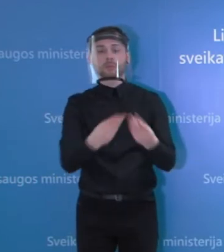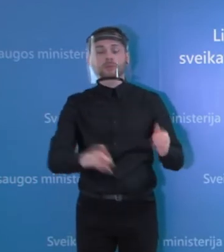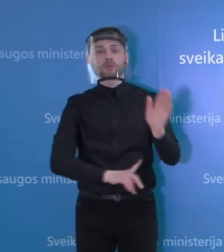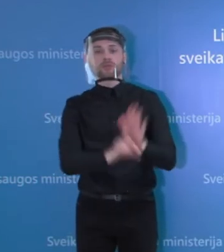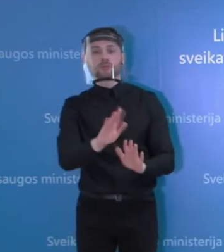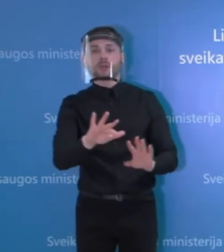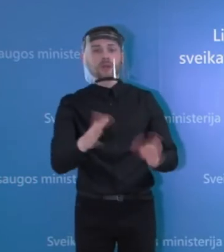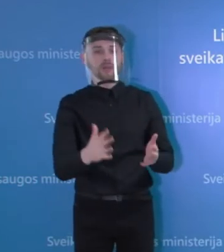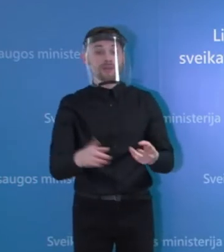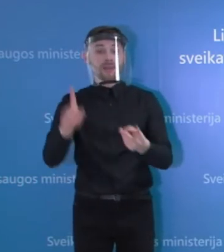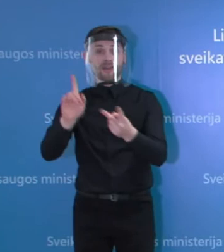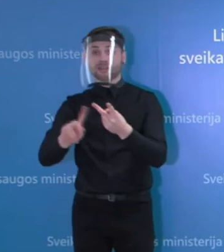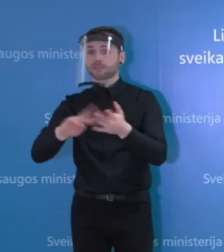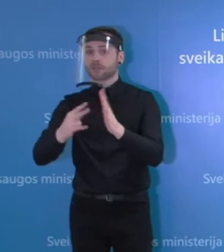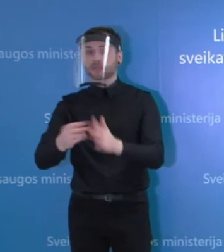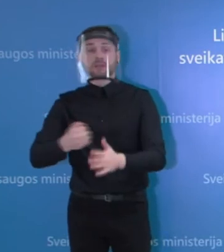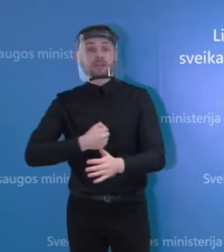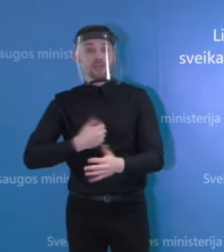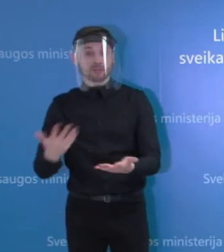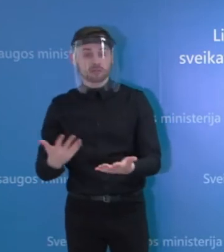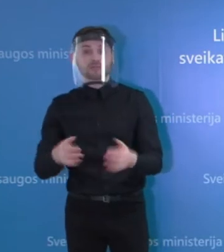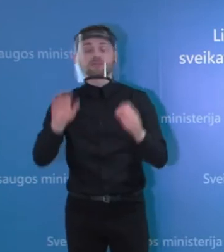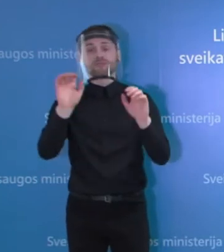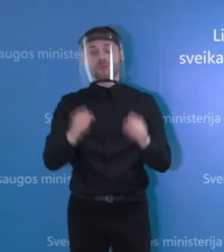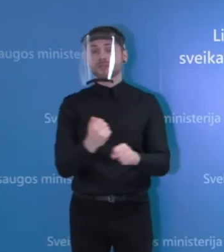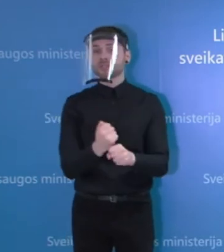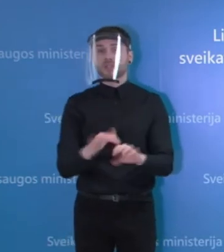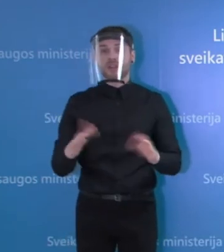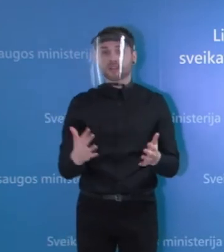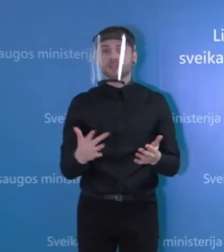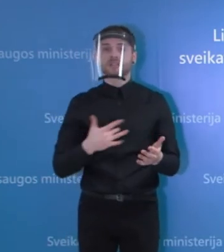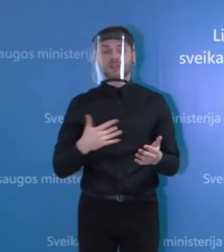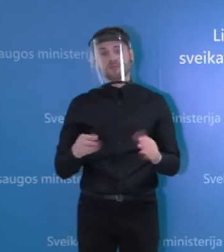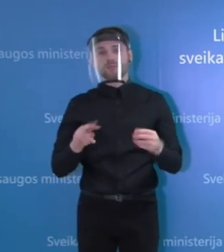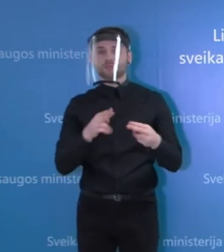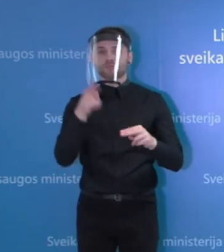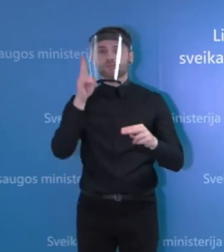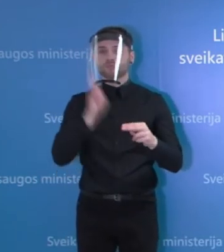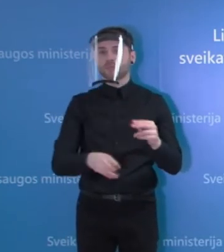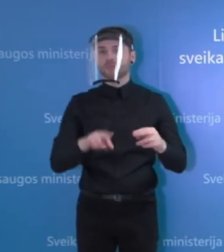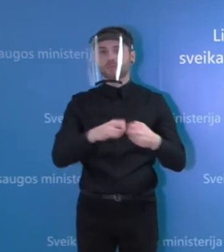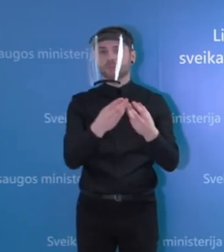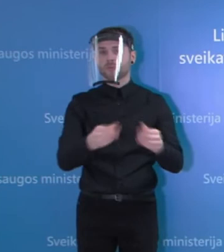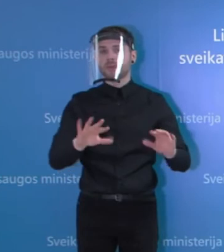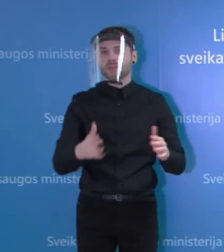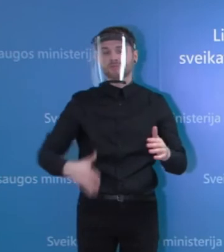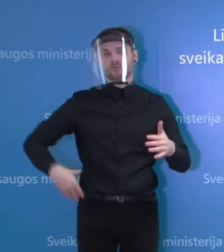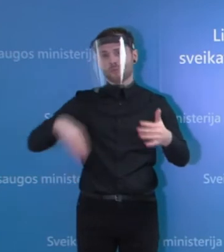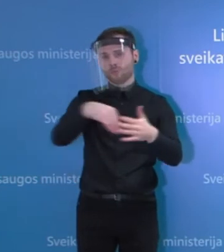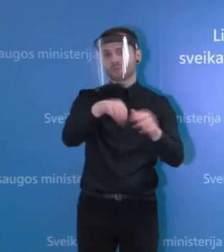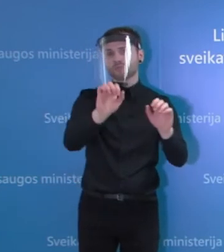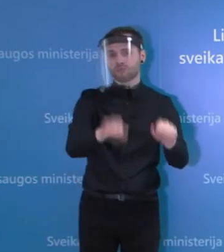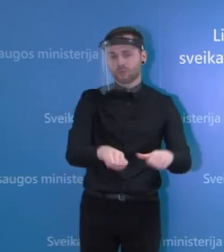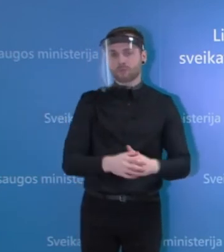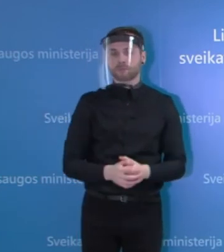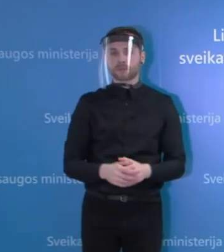kada nėra jokio kito sprendimą įmanoma rasti, apsisprendžiant dėl susimokėjimo, bent jau tam tikram laikotarpį galų